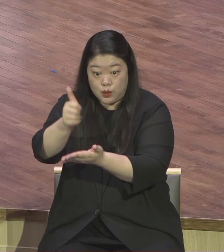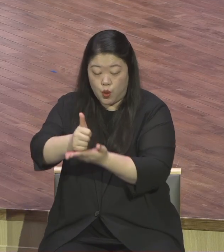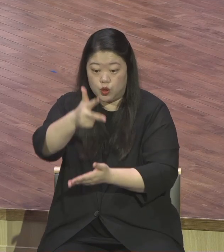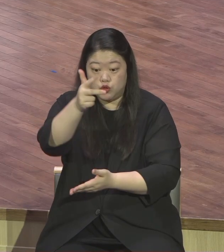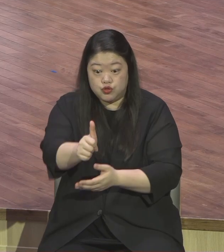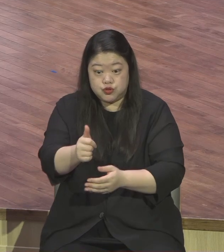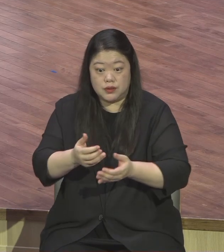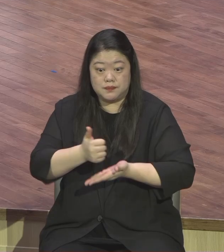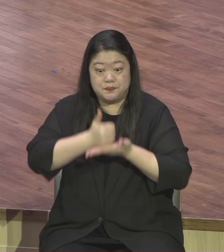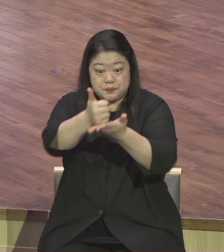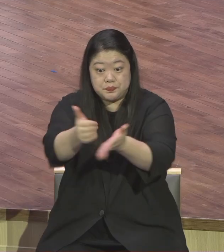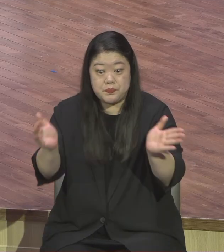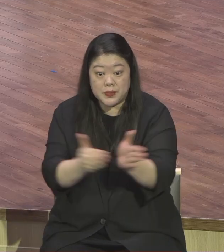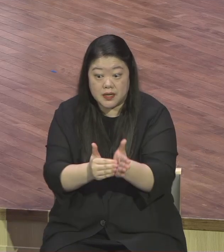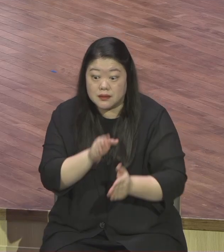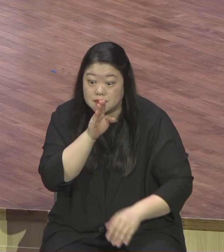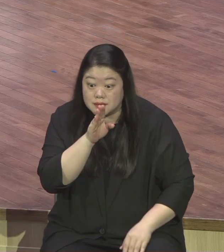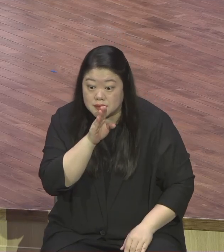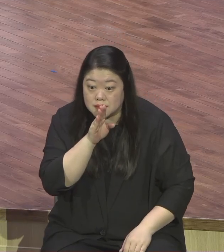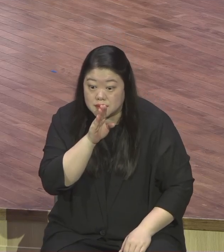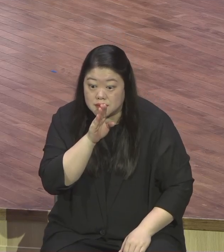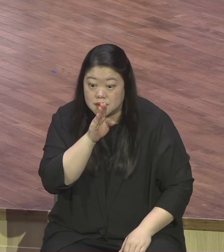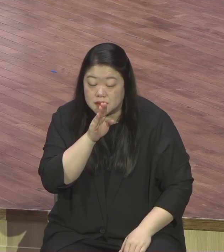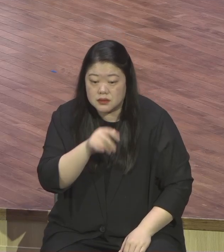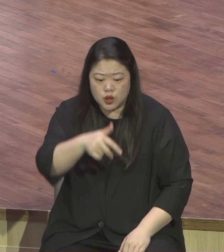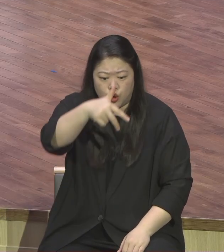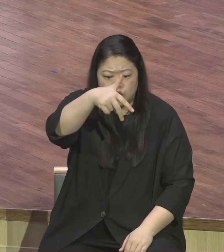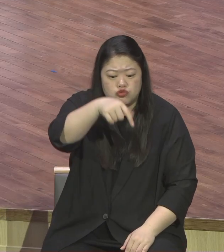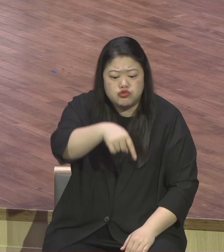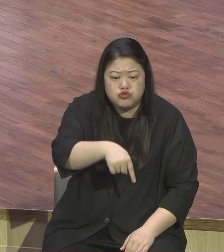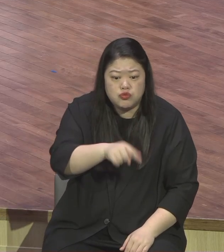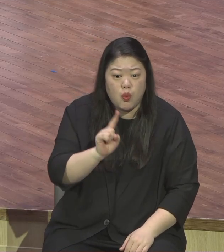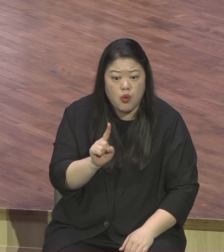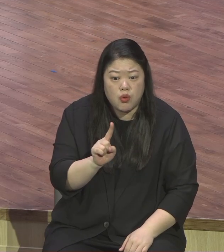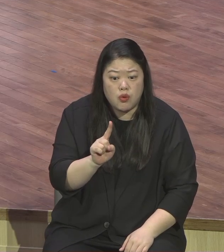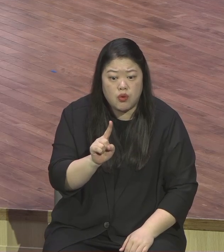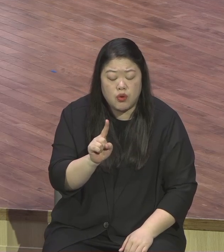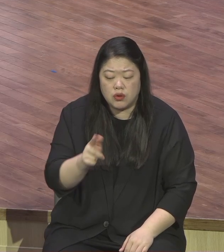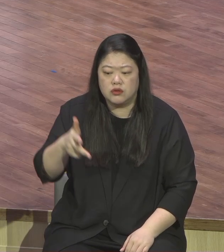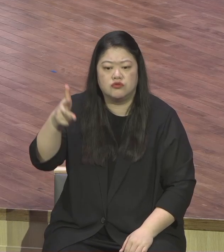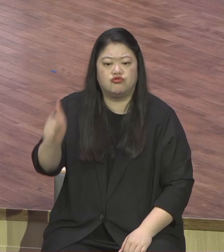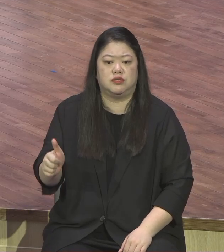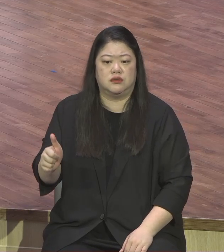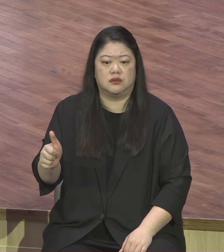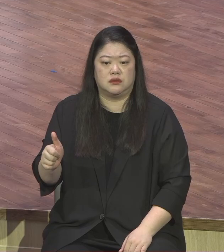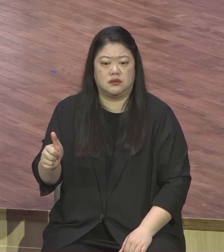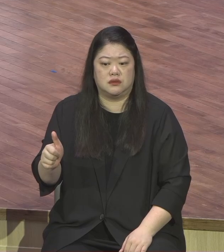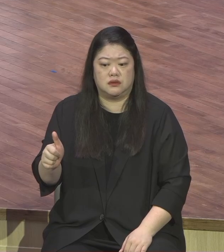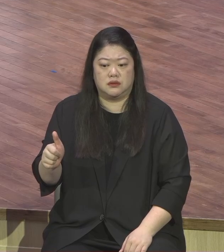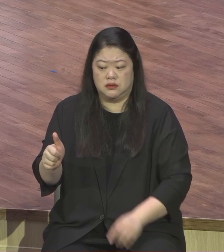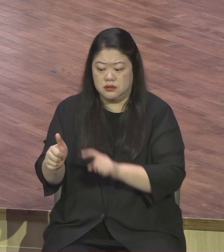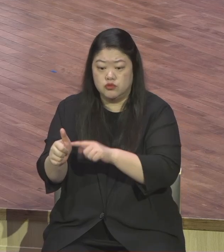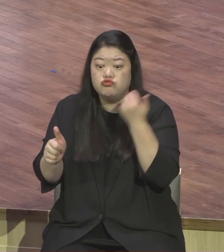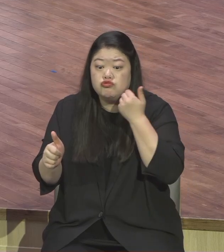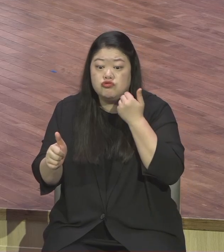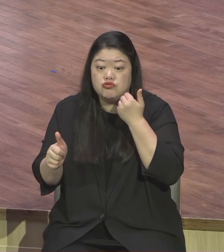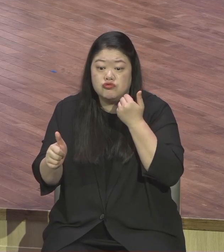뭐예요 내 인생의 주인입니다 주인 내가 주인이 아니고 내 인생의 주인이 예수를 예수로 주인을